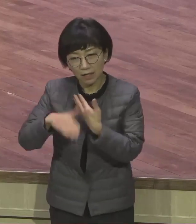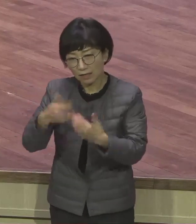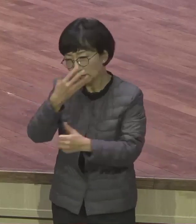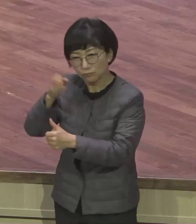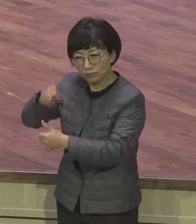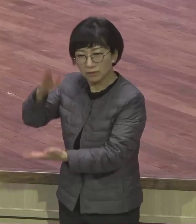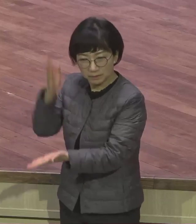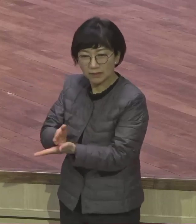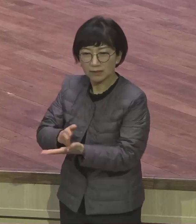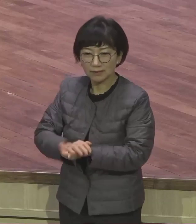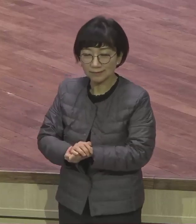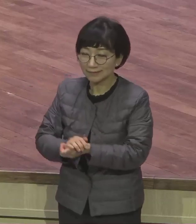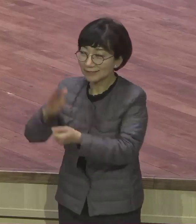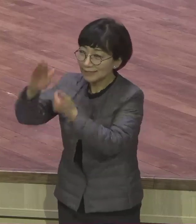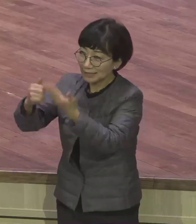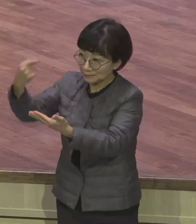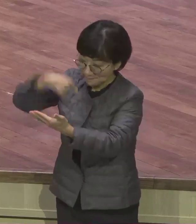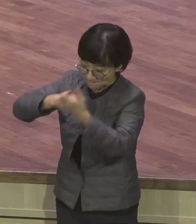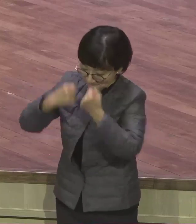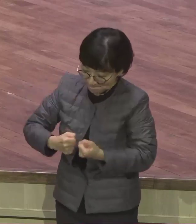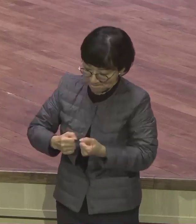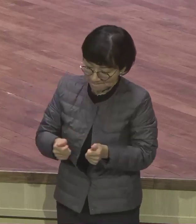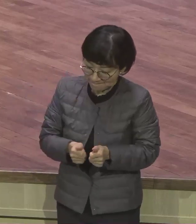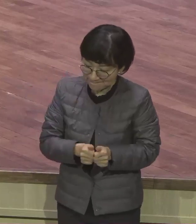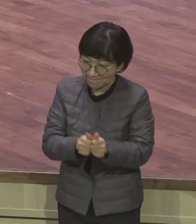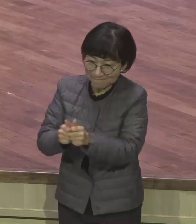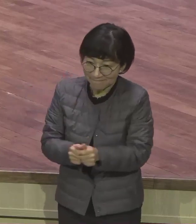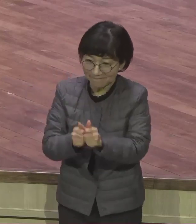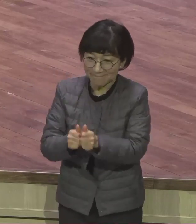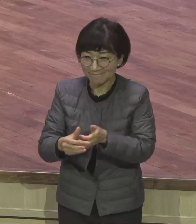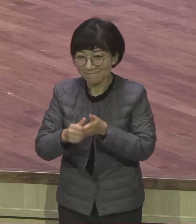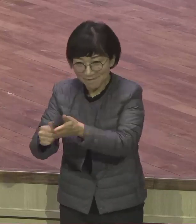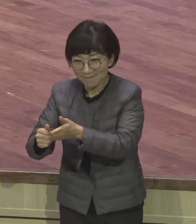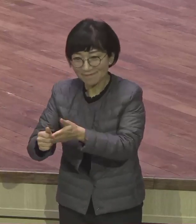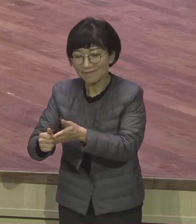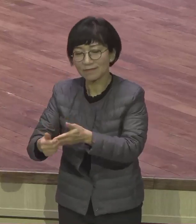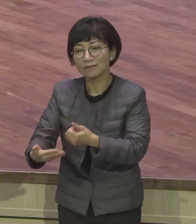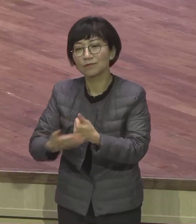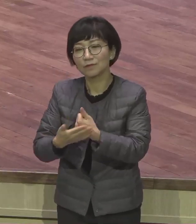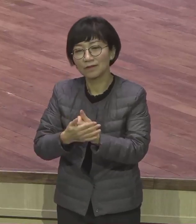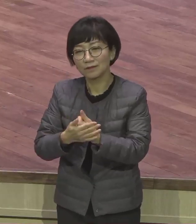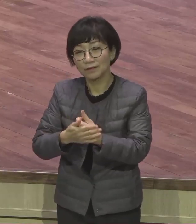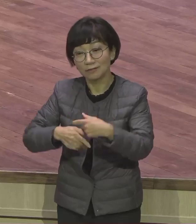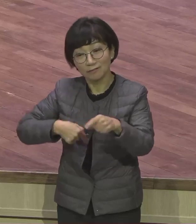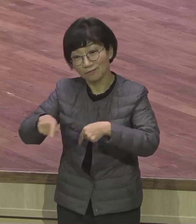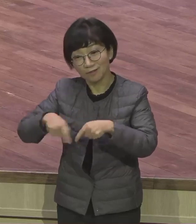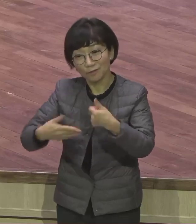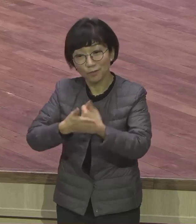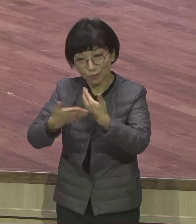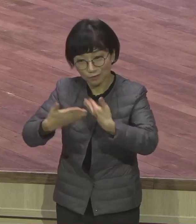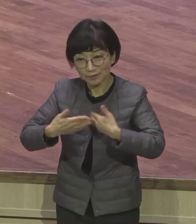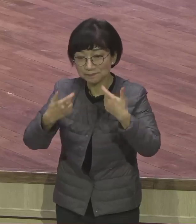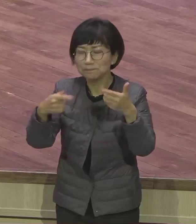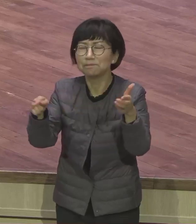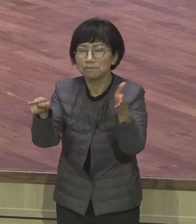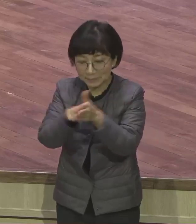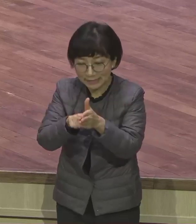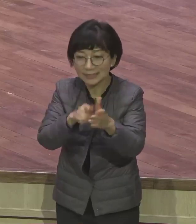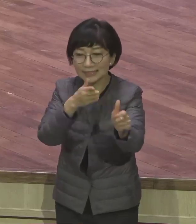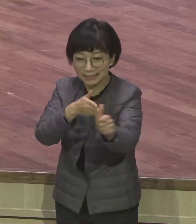인도하시고 역사하신다 똑같은 말입니다 실감하시기 바랍니다 우리가 중요하게 붙잡아야 할